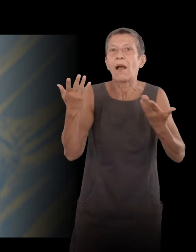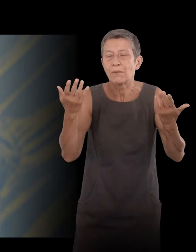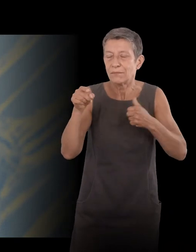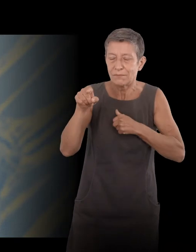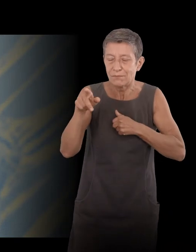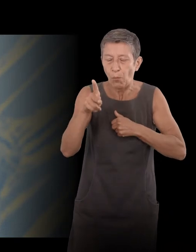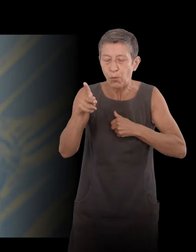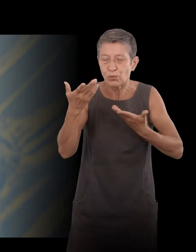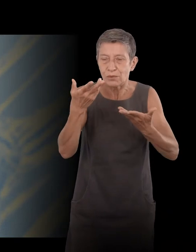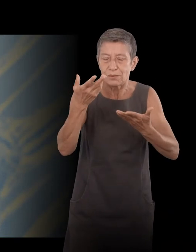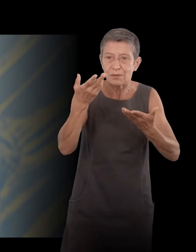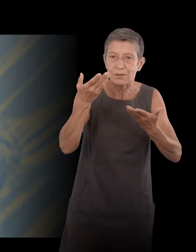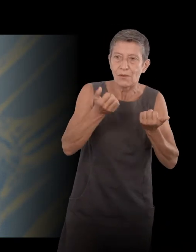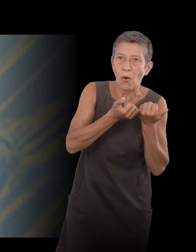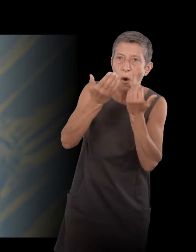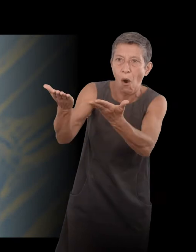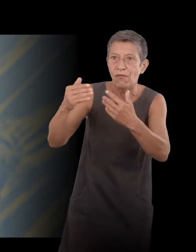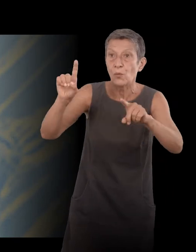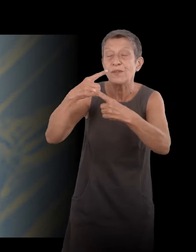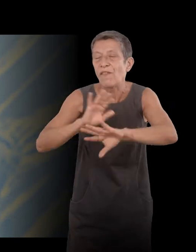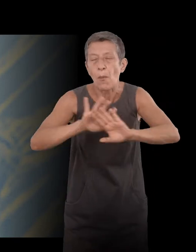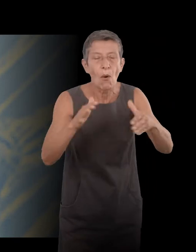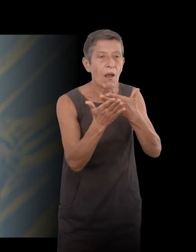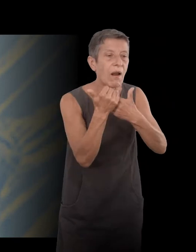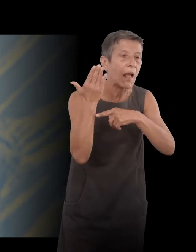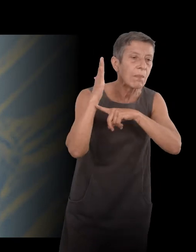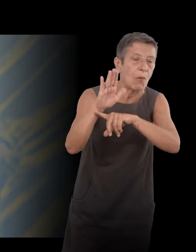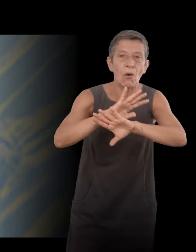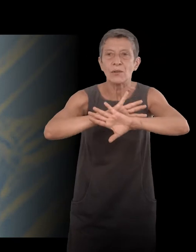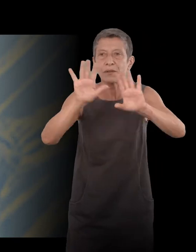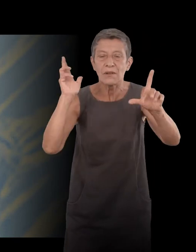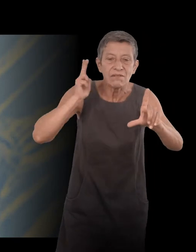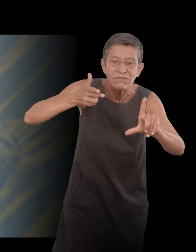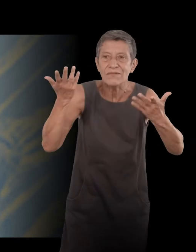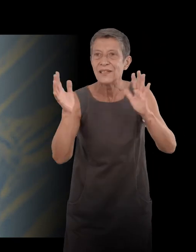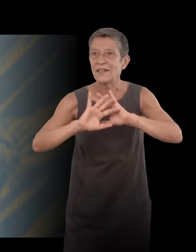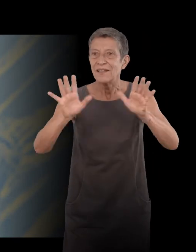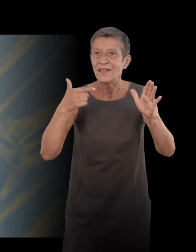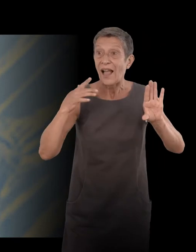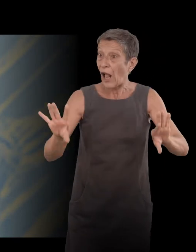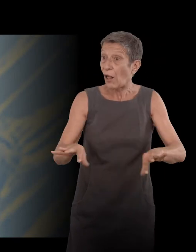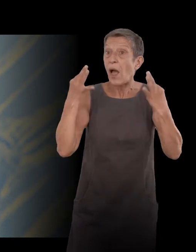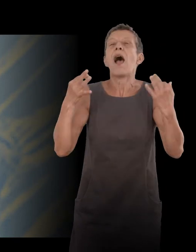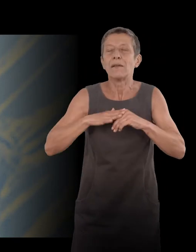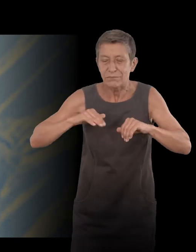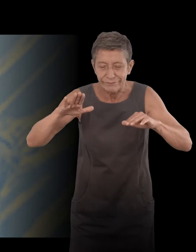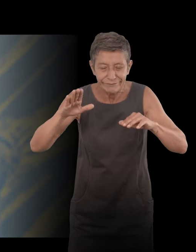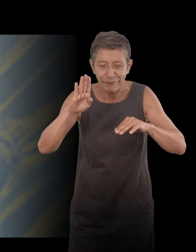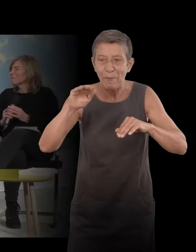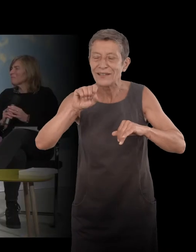And instead of showing the letter or I don't know what, I found a basset. And during one